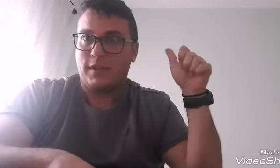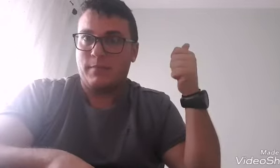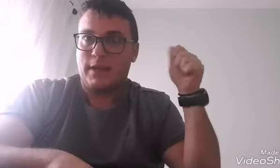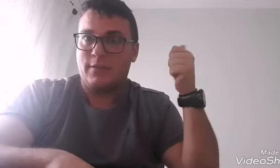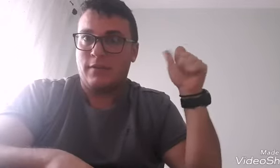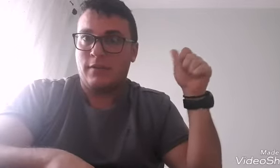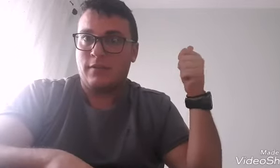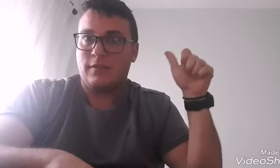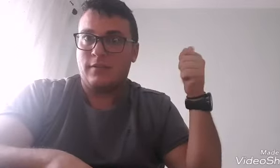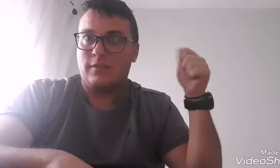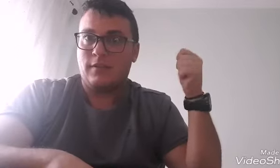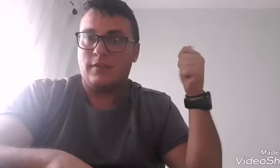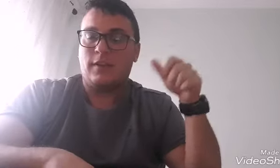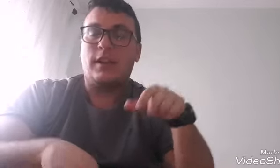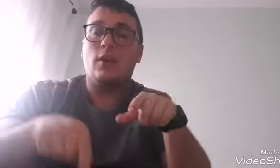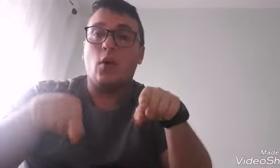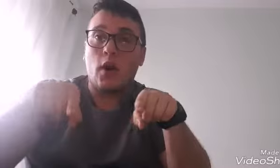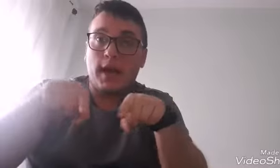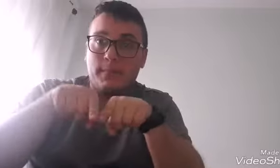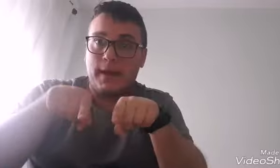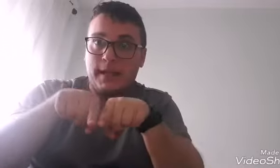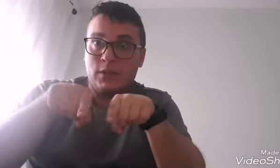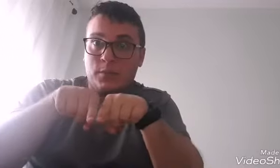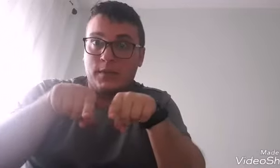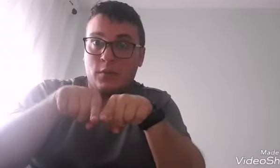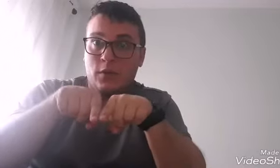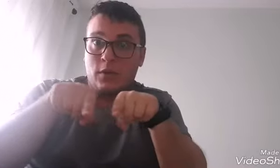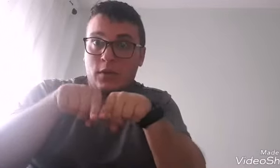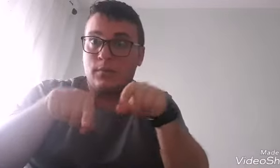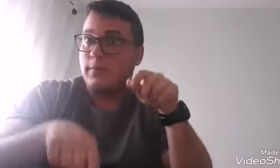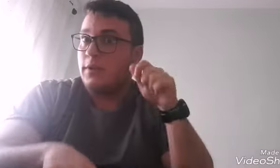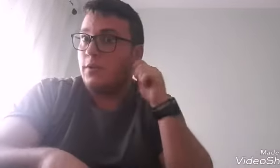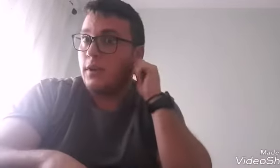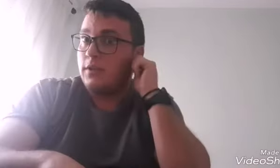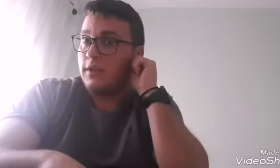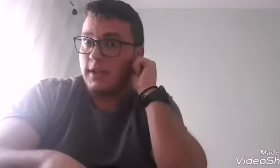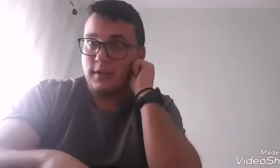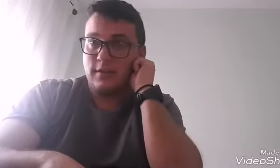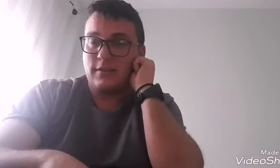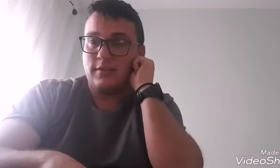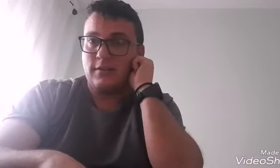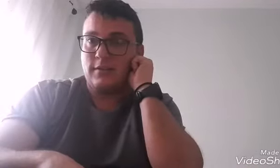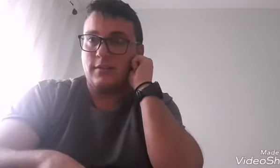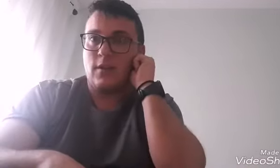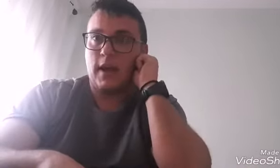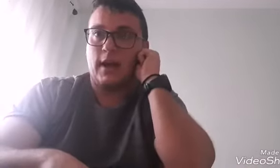hermano. Y luego hermana es lo mismo, pero cogiéndote la oreja.